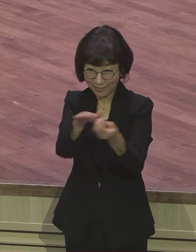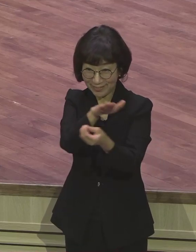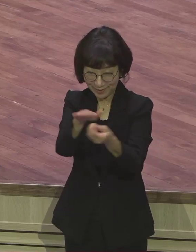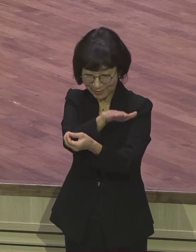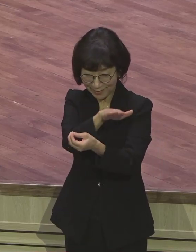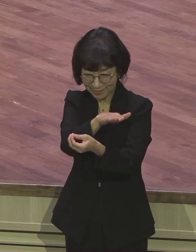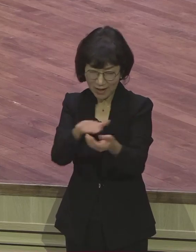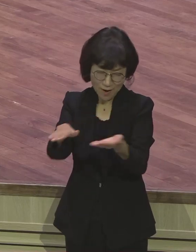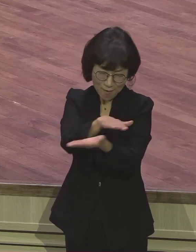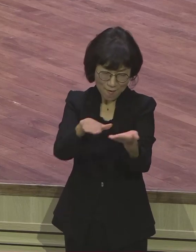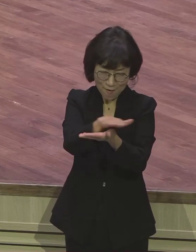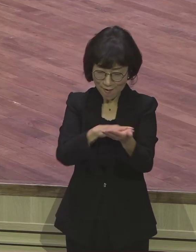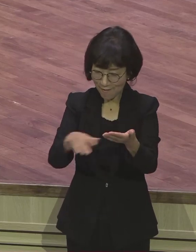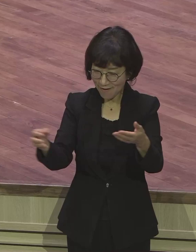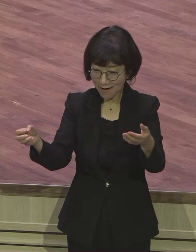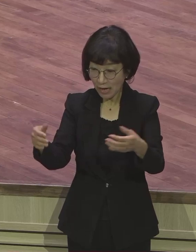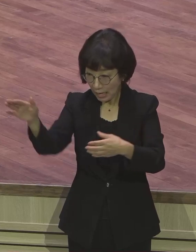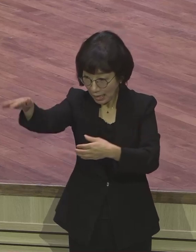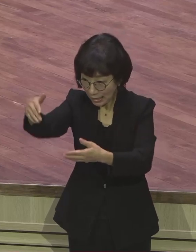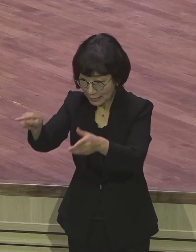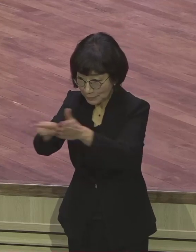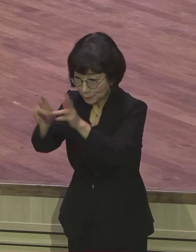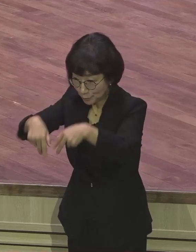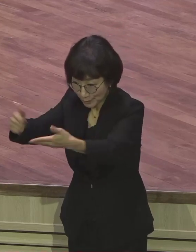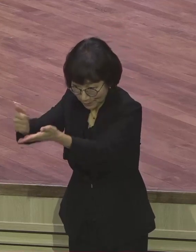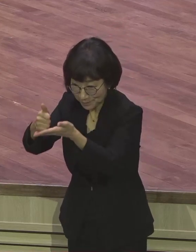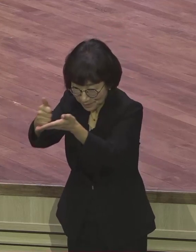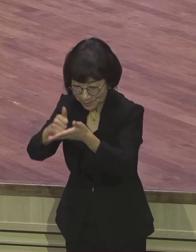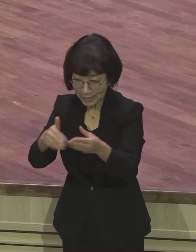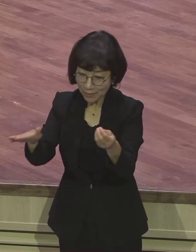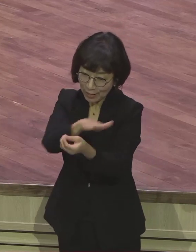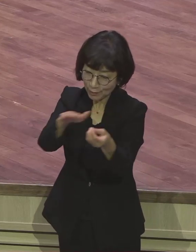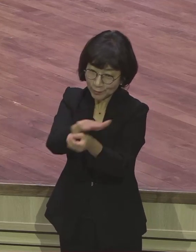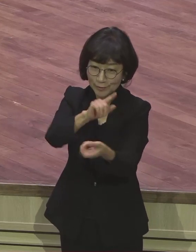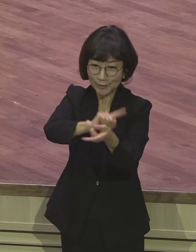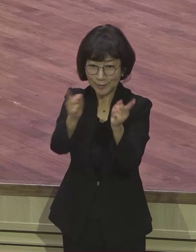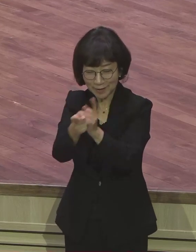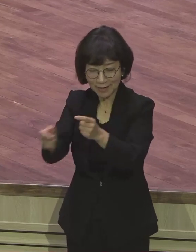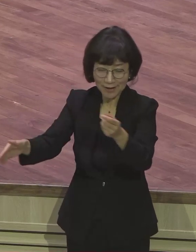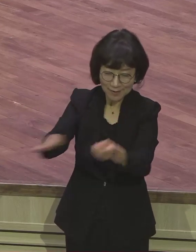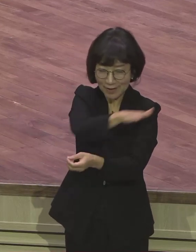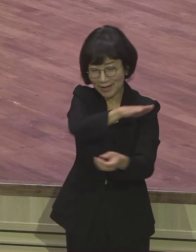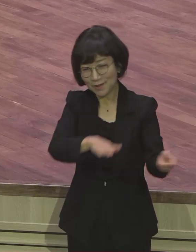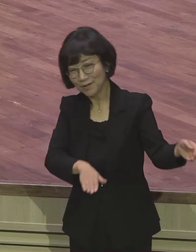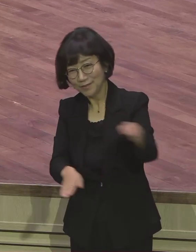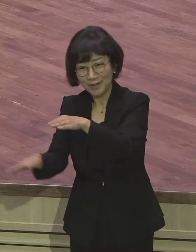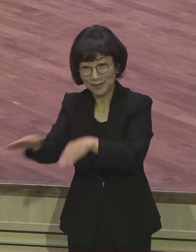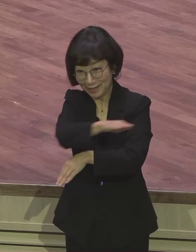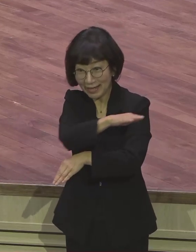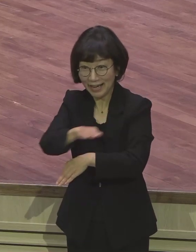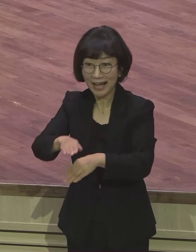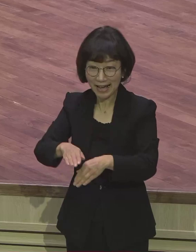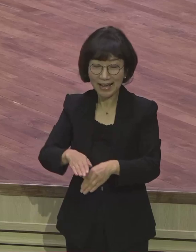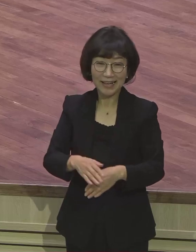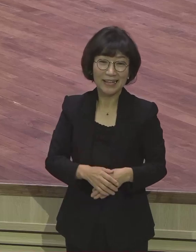전파 아멘 그럼 축제한다 막 노래 또 이번 금요일에 또 난리 날 거예요 지금 막 축제할 거예요